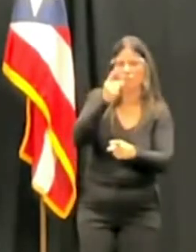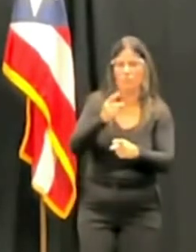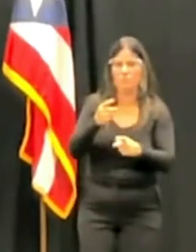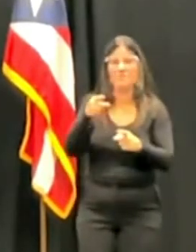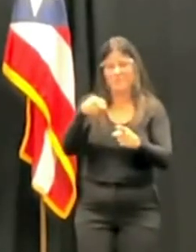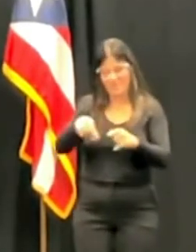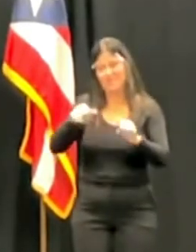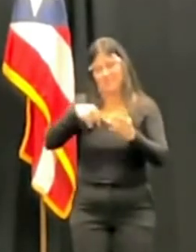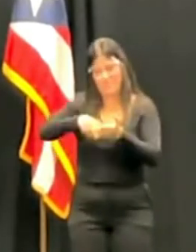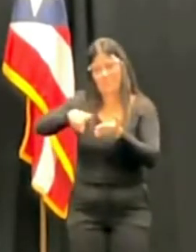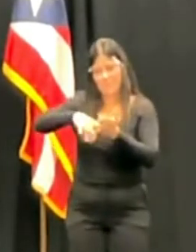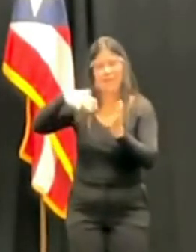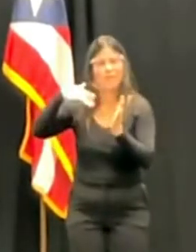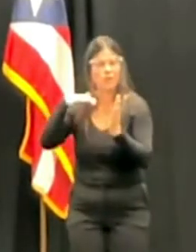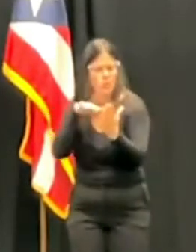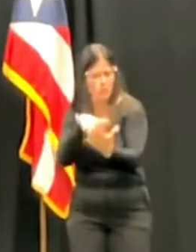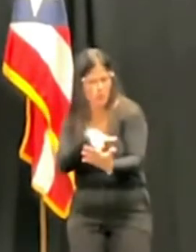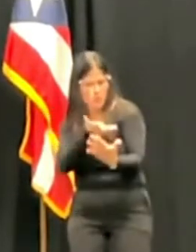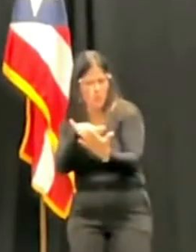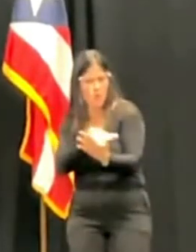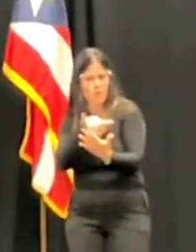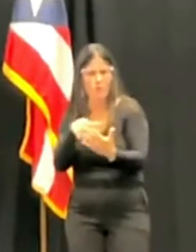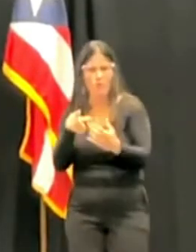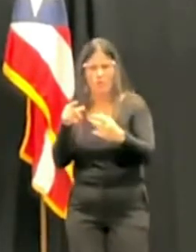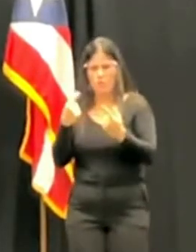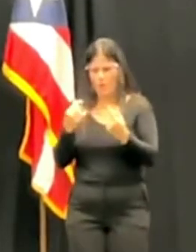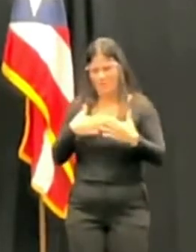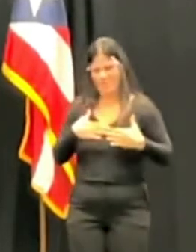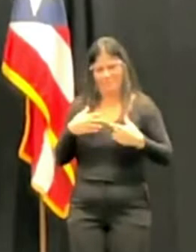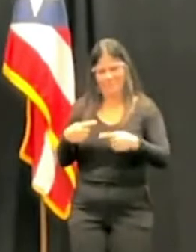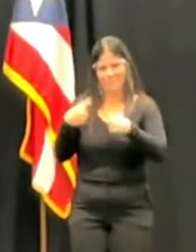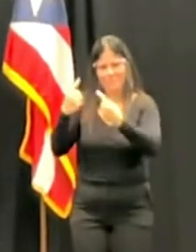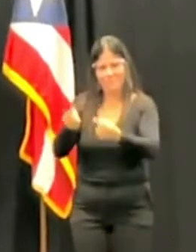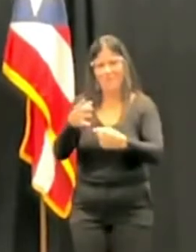aportación y mi entusiasmo al llegar esa posición.